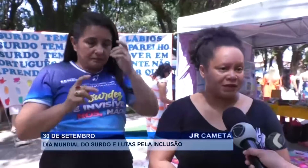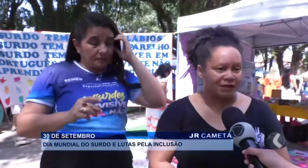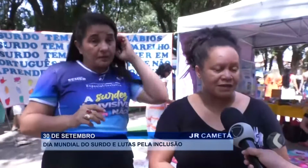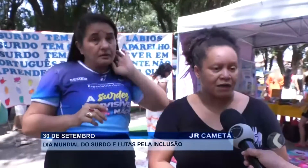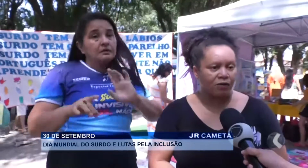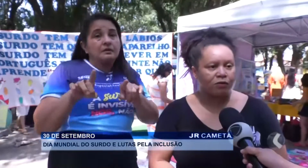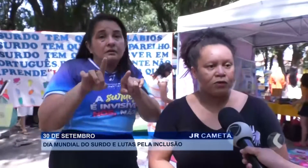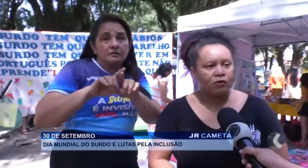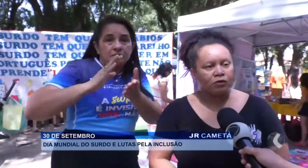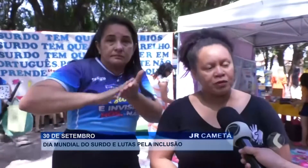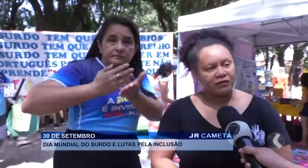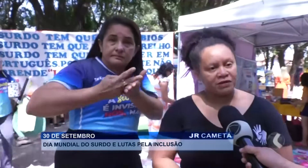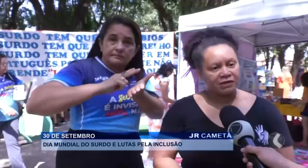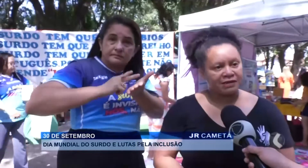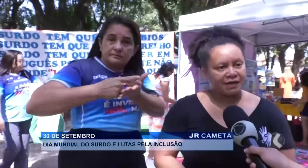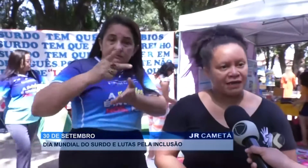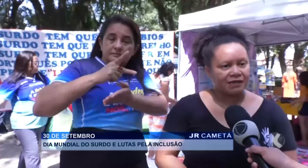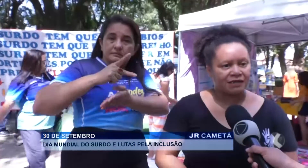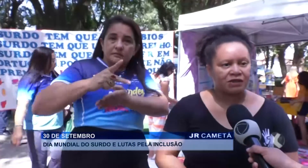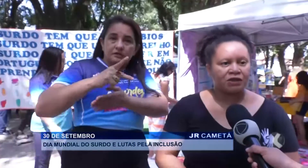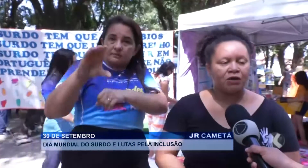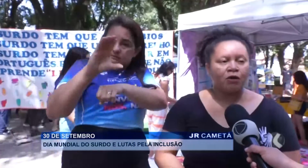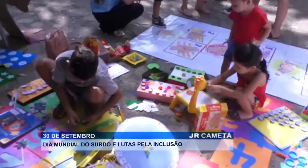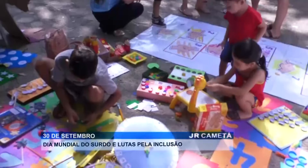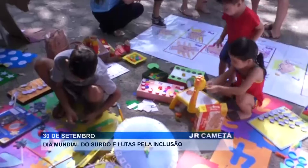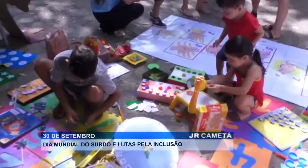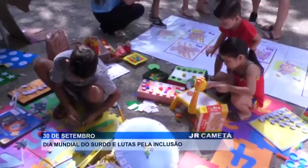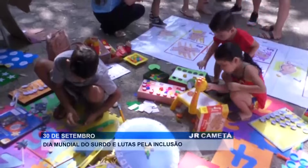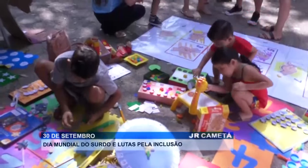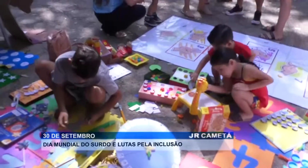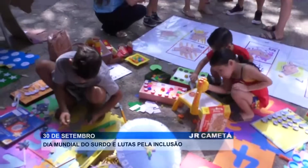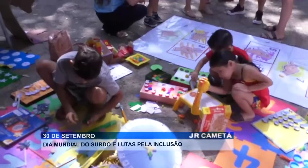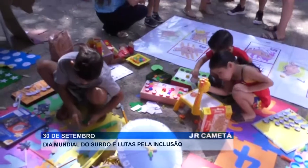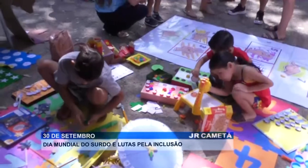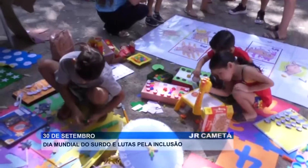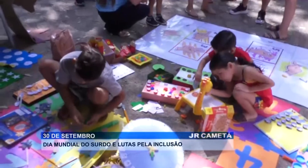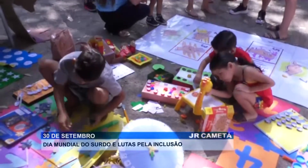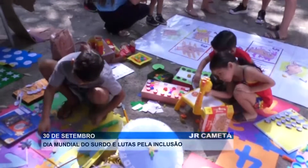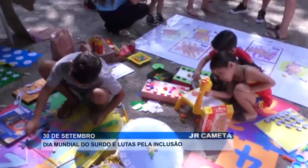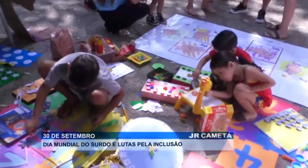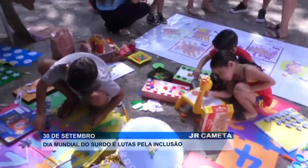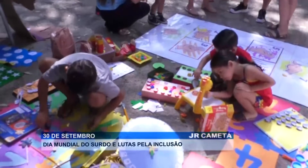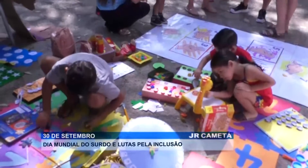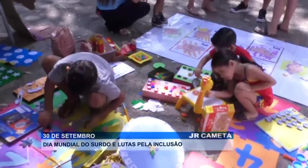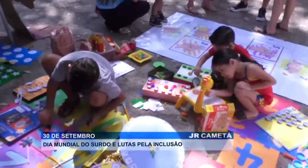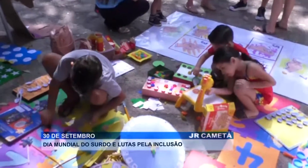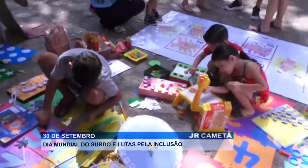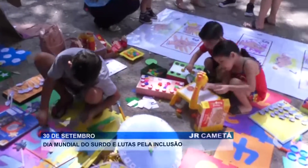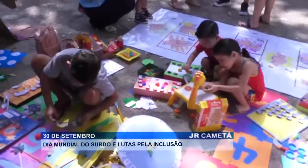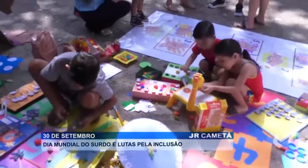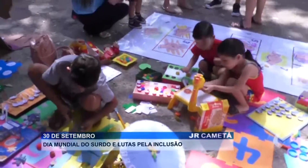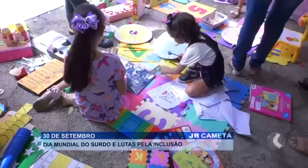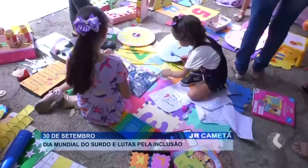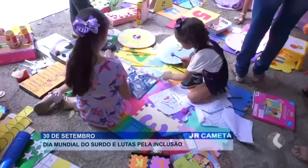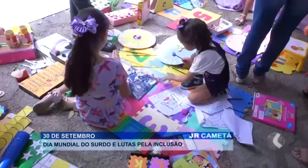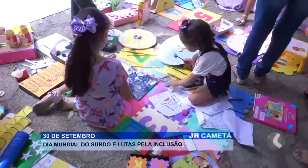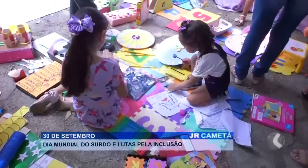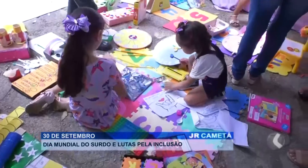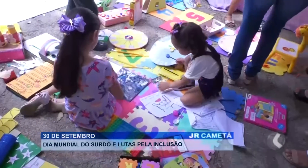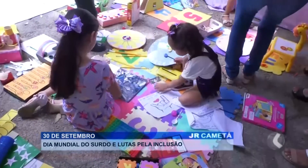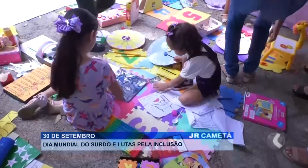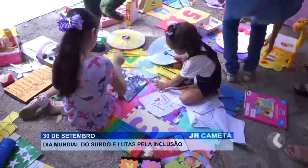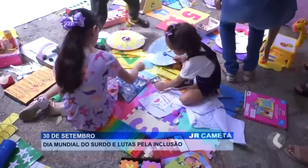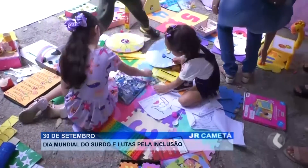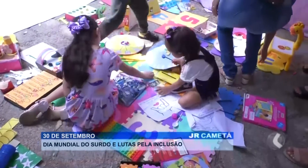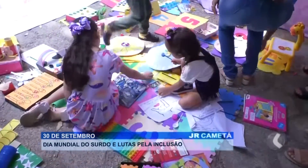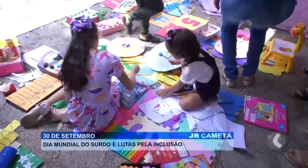Luciane é intérprete de Libra desde 2012 e trabalha em sala de aula desde 2016. Ela fala